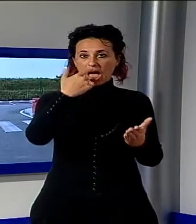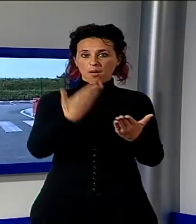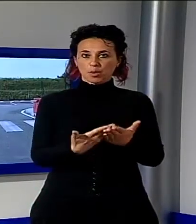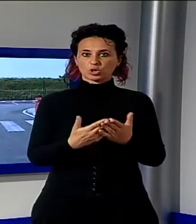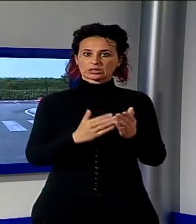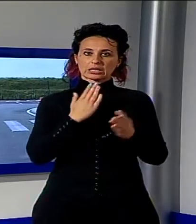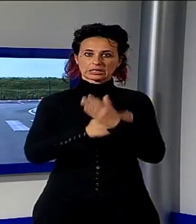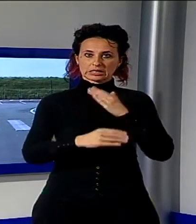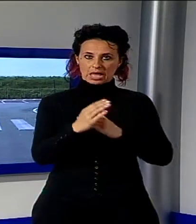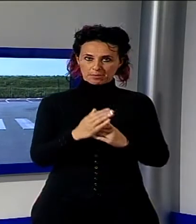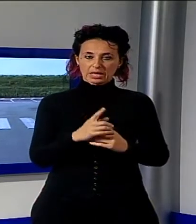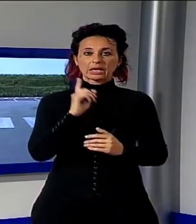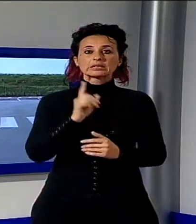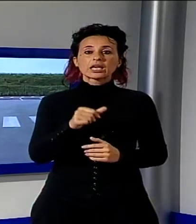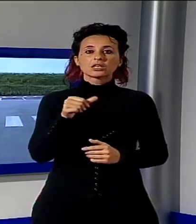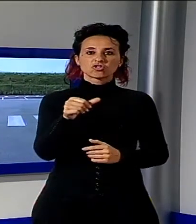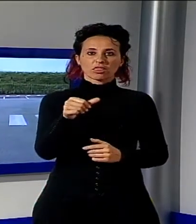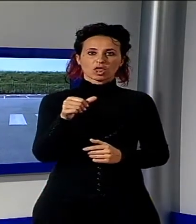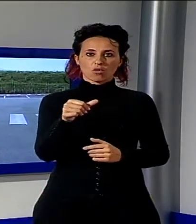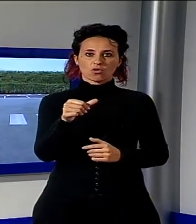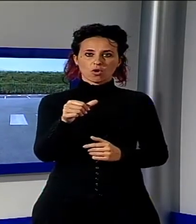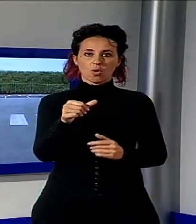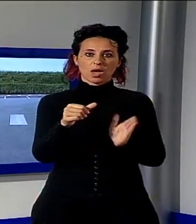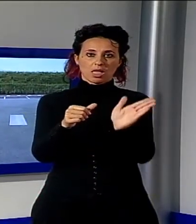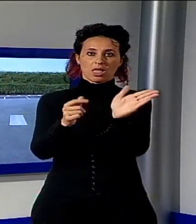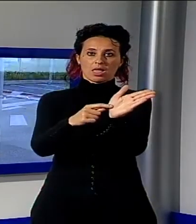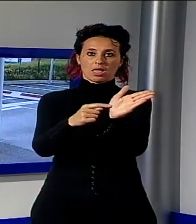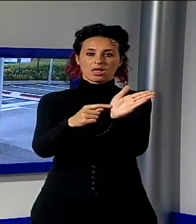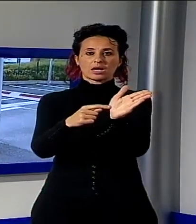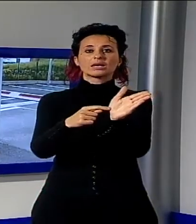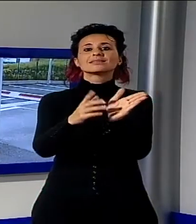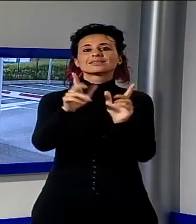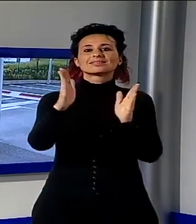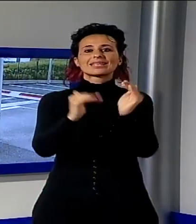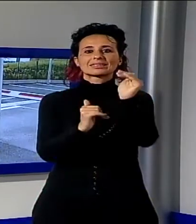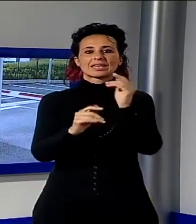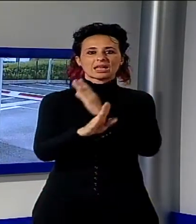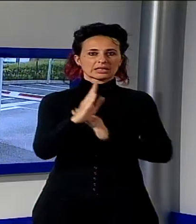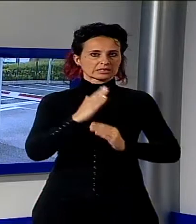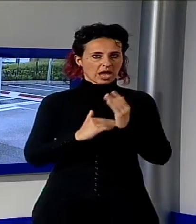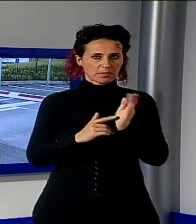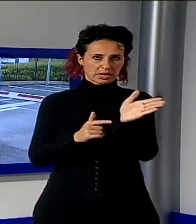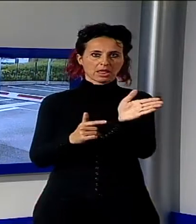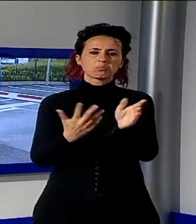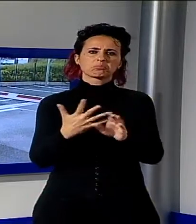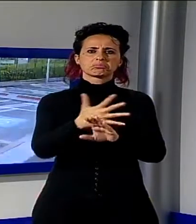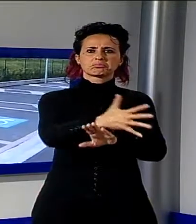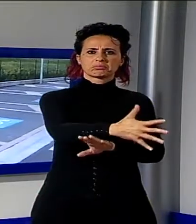il citofono ed esibendo il tagliando alla telecamera, si può accedere all'area. Qui ci sono i posti auto e la possibilità di far